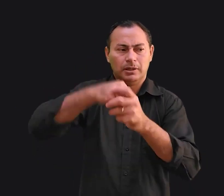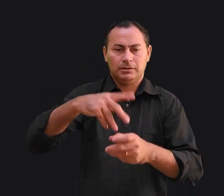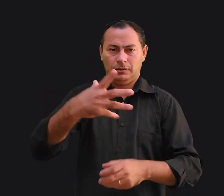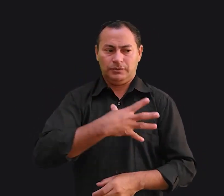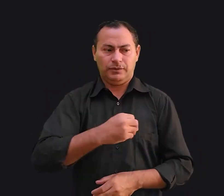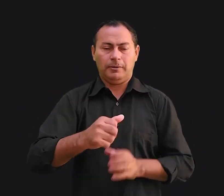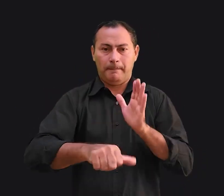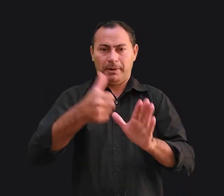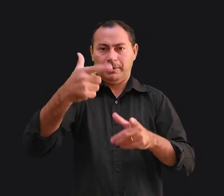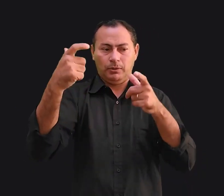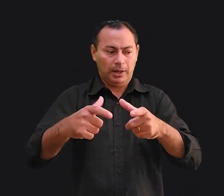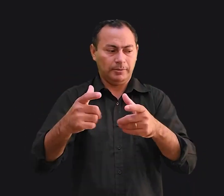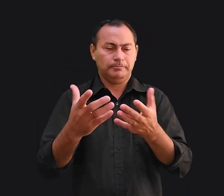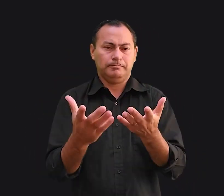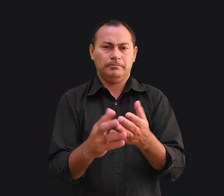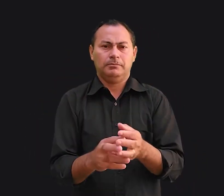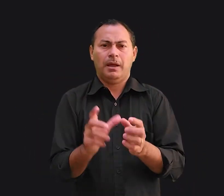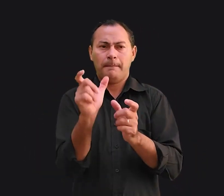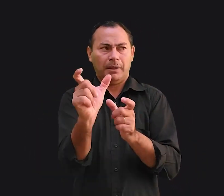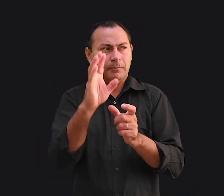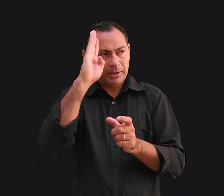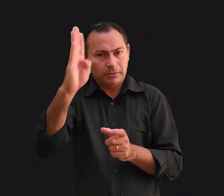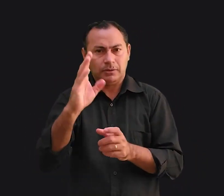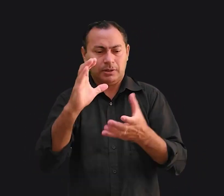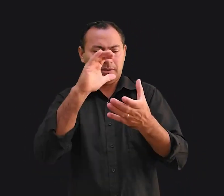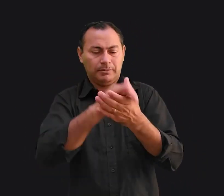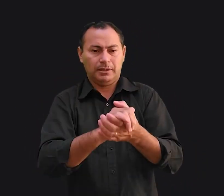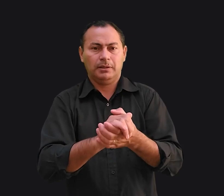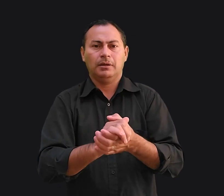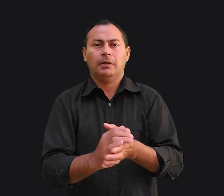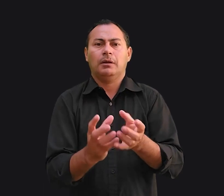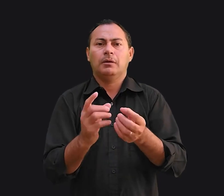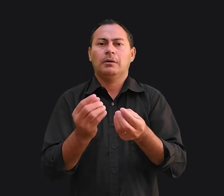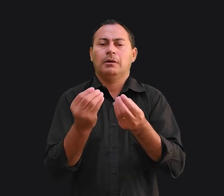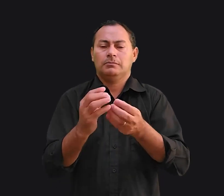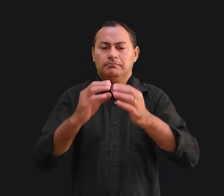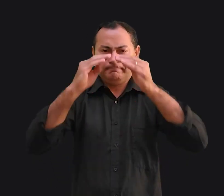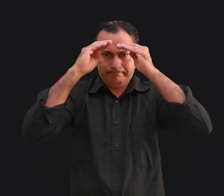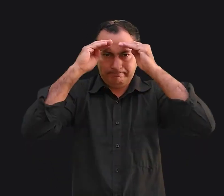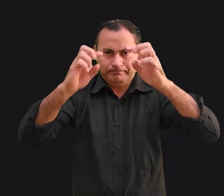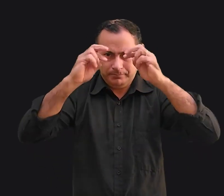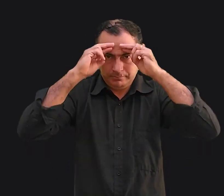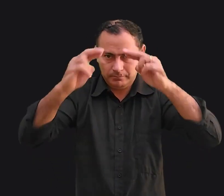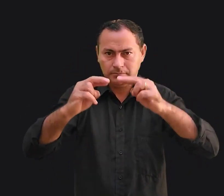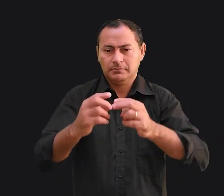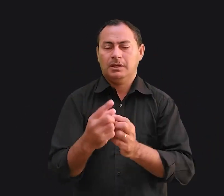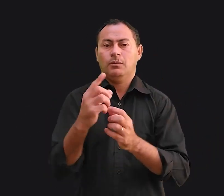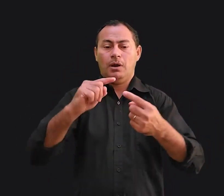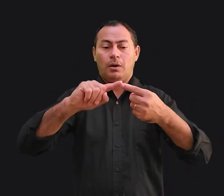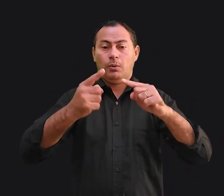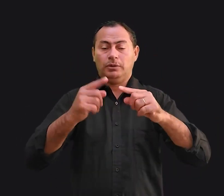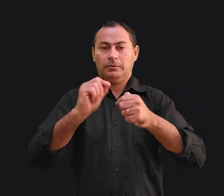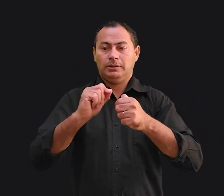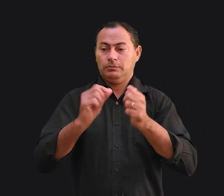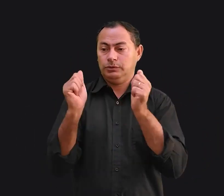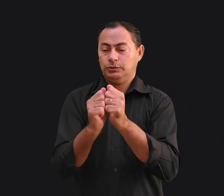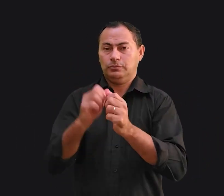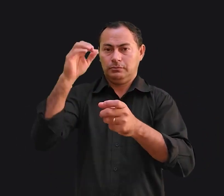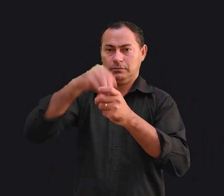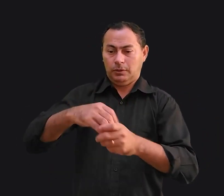seus filhos em primeiro lugar. A palavra-chave do casamento é cumplicidade. Em um acordo que fazemos juntos, colocamos nossos